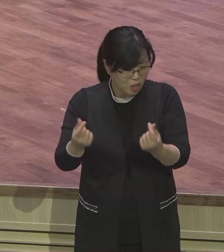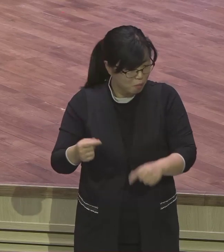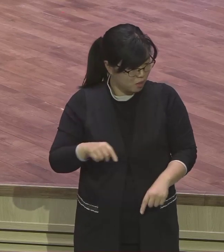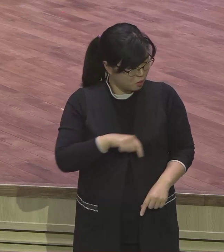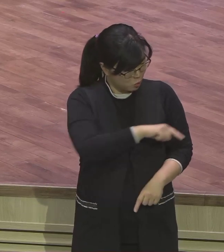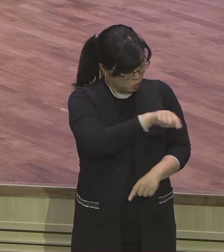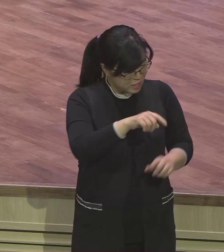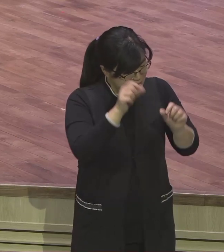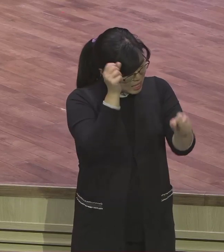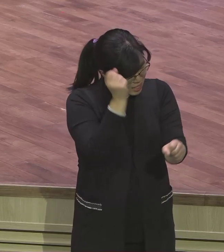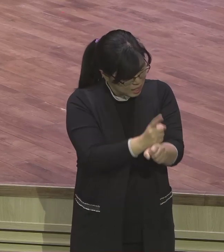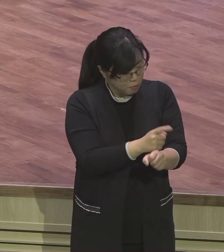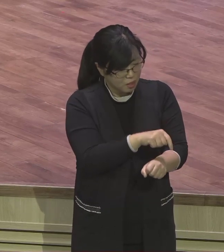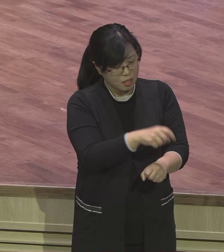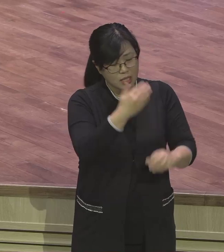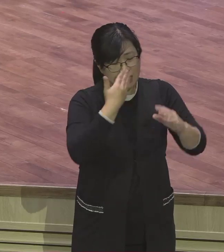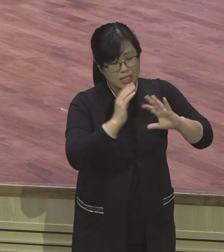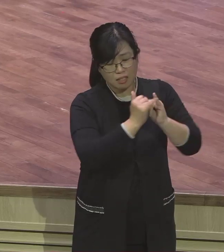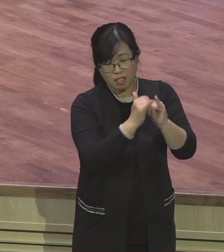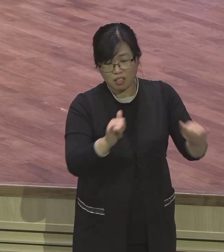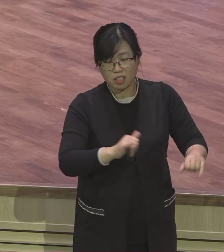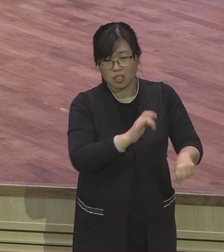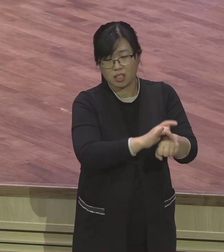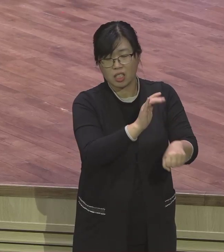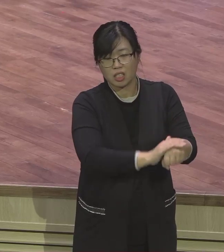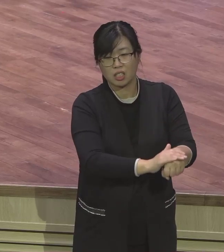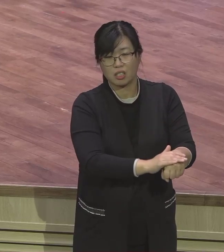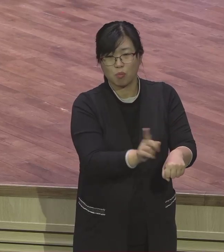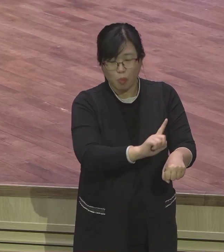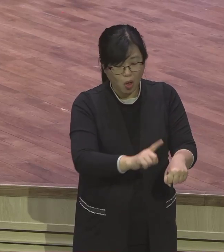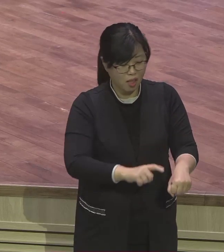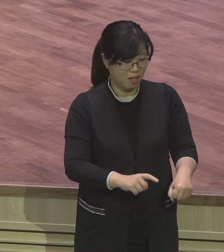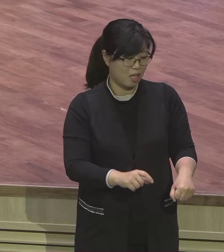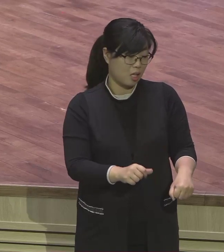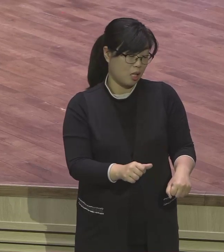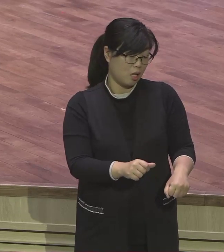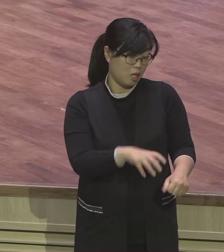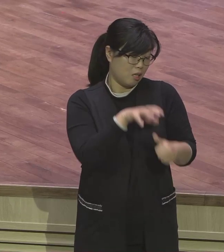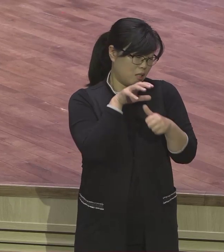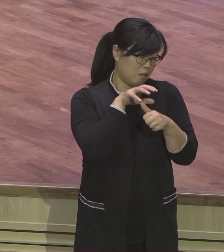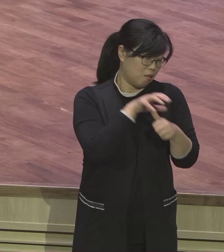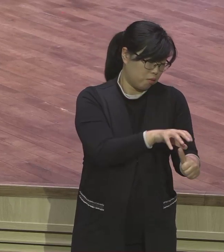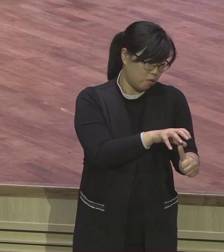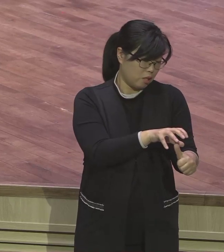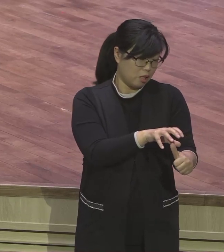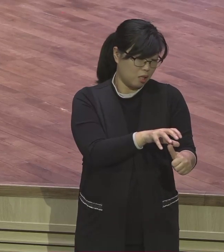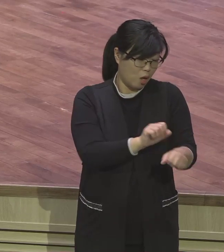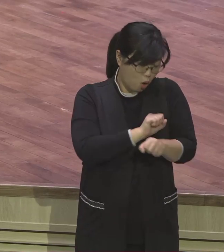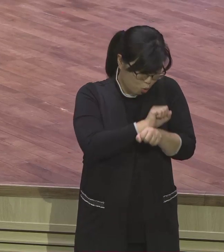이스라엘 백성들의 고난은 이유 있는 고난이었어요 이유 있는 고난